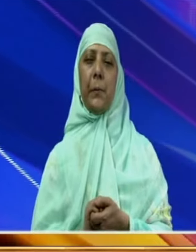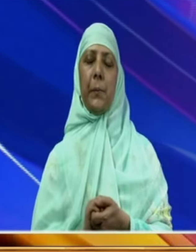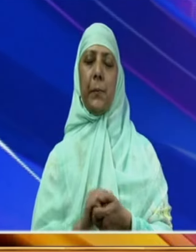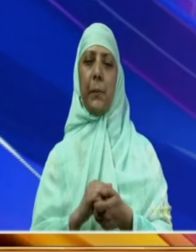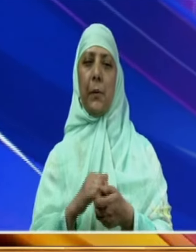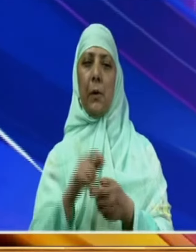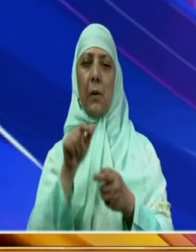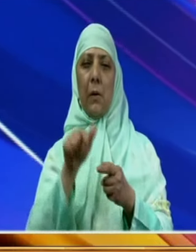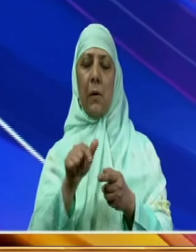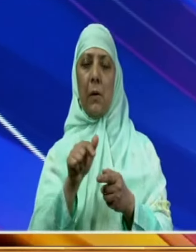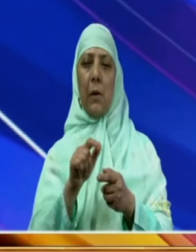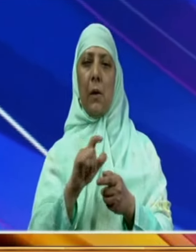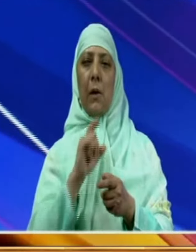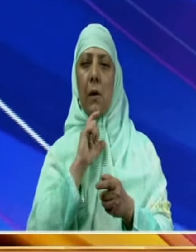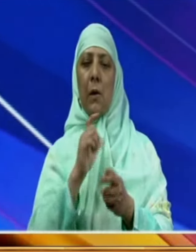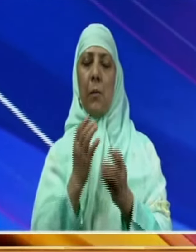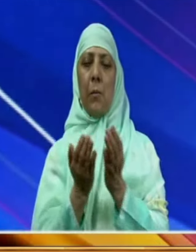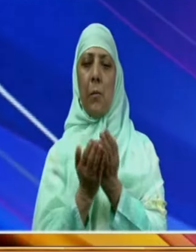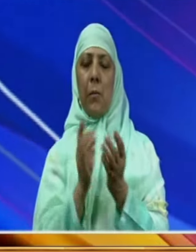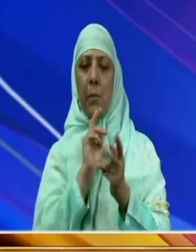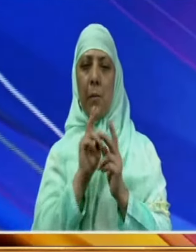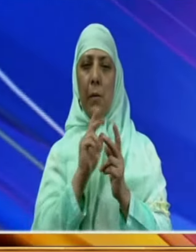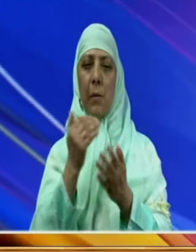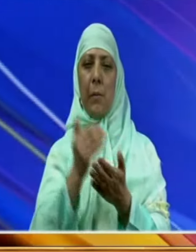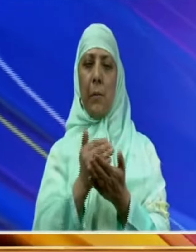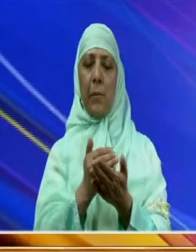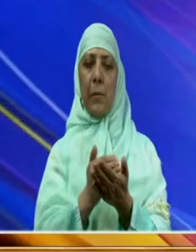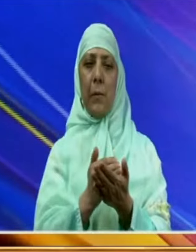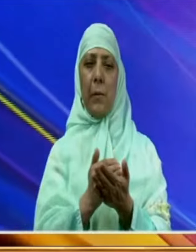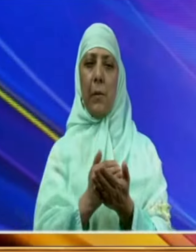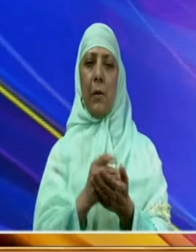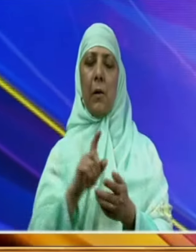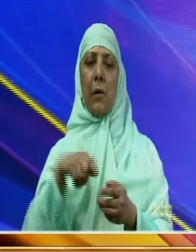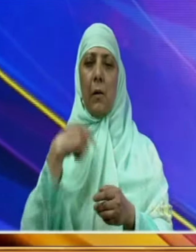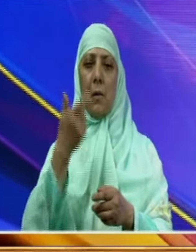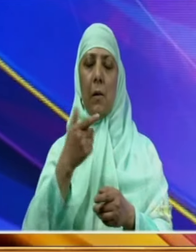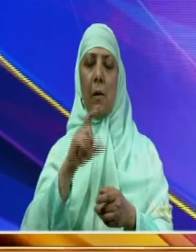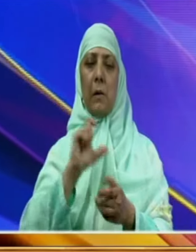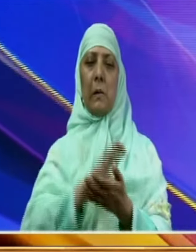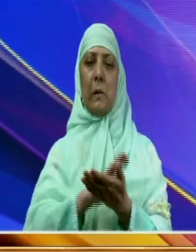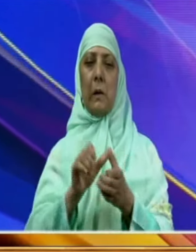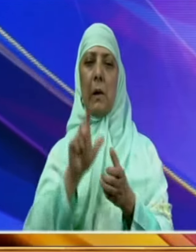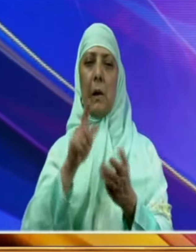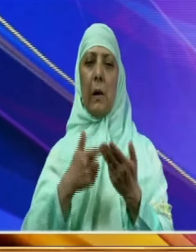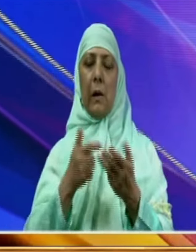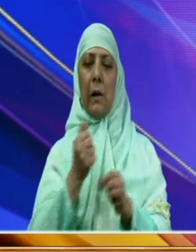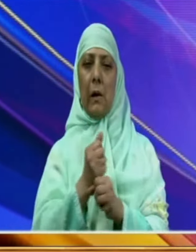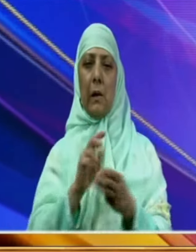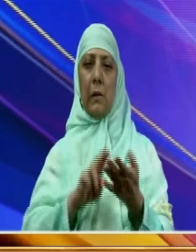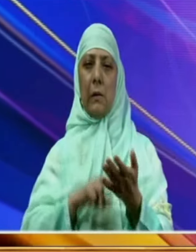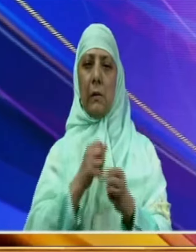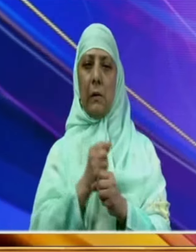طلبہ ان جوابات کو کل تک چیلنج کر سکتے ہیں